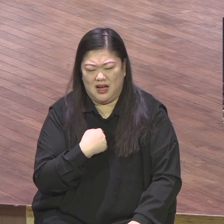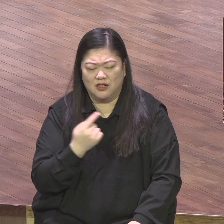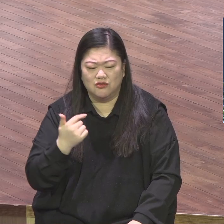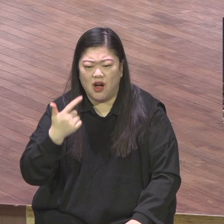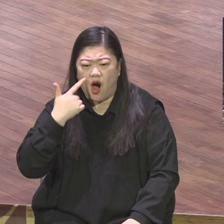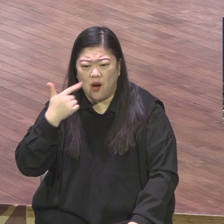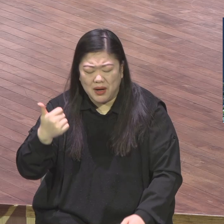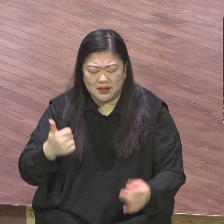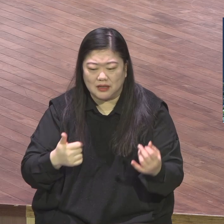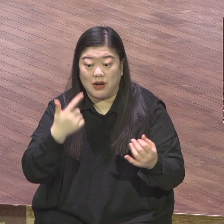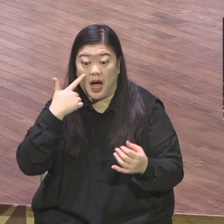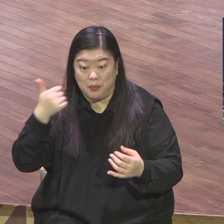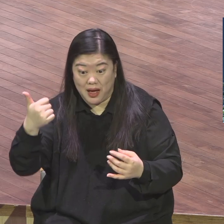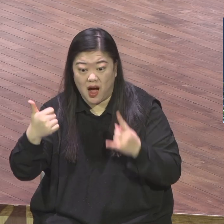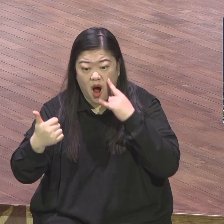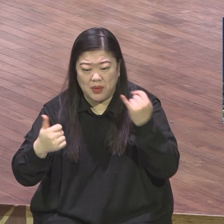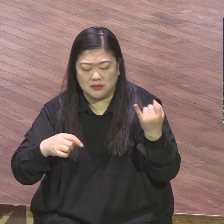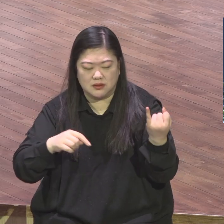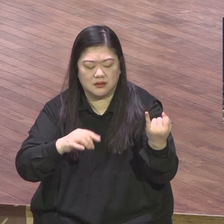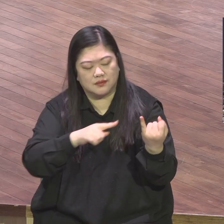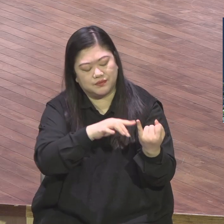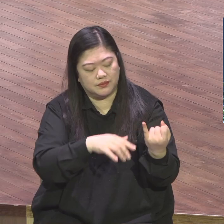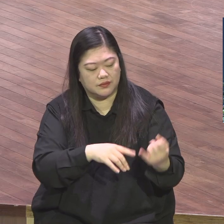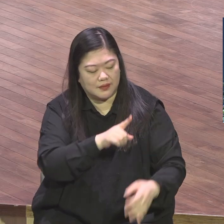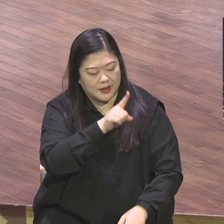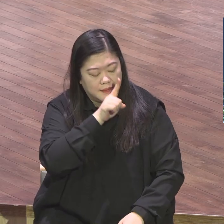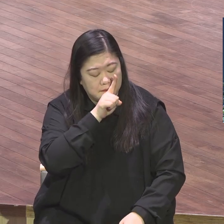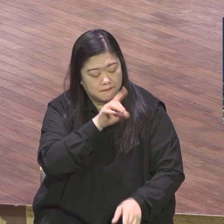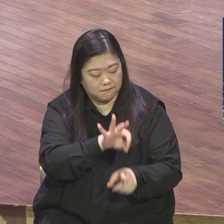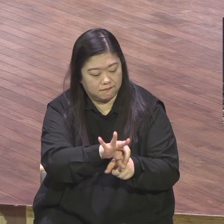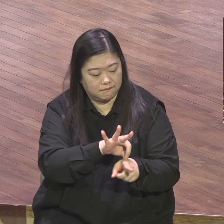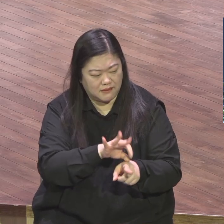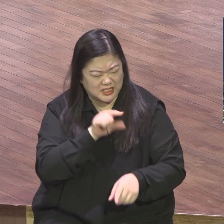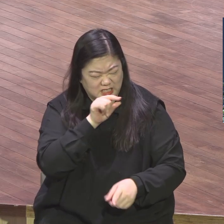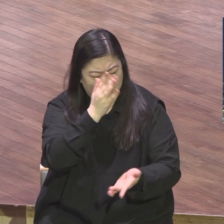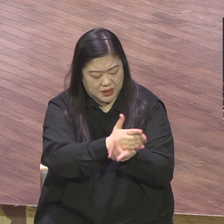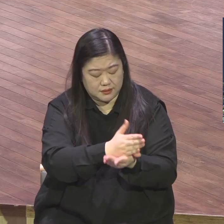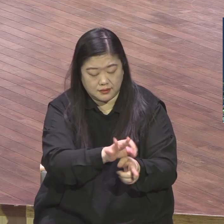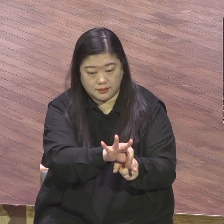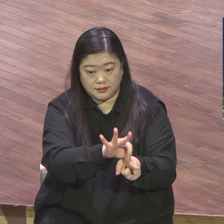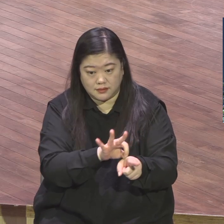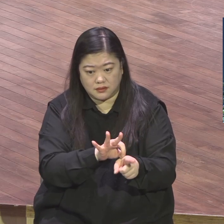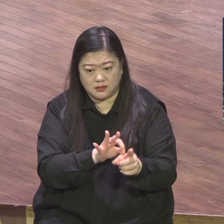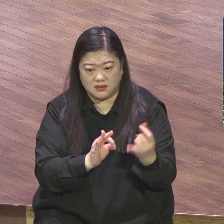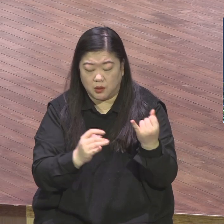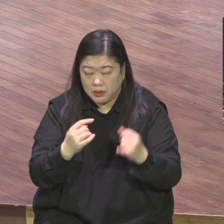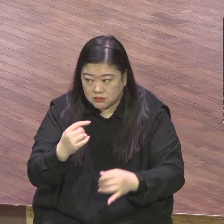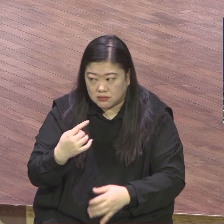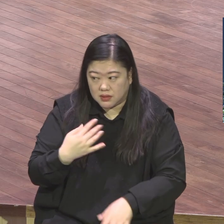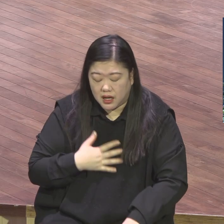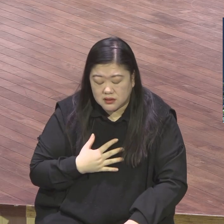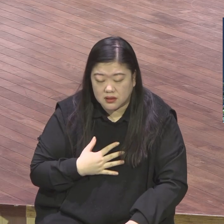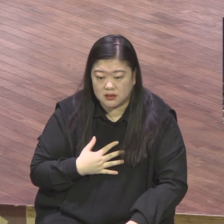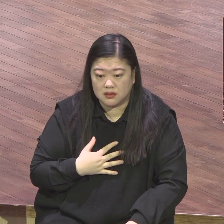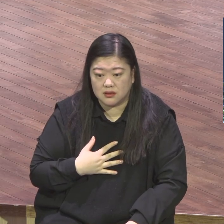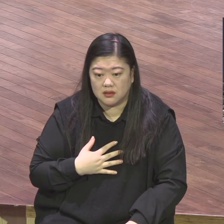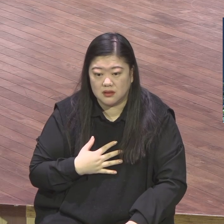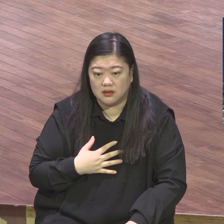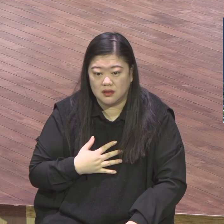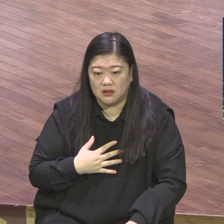저희 어머니는요 권사님으로 평생 생산하면서 한 번도 집에 와서 부정적인 말을 들어본